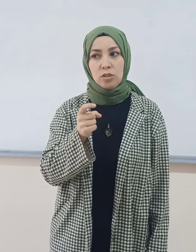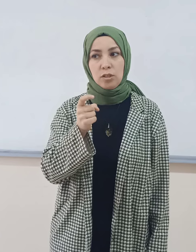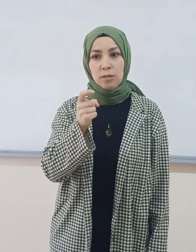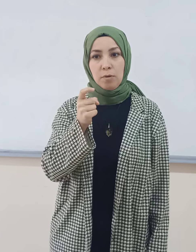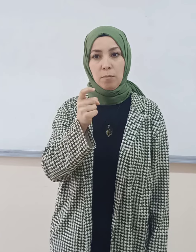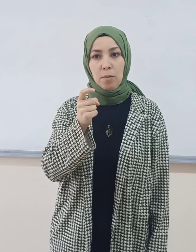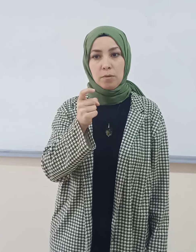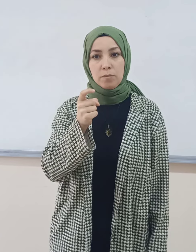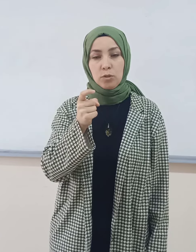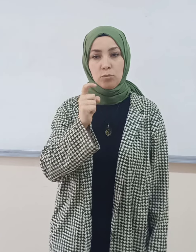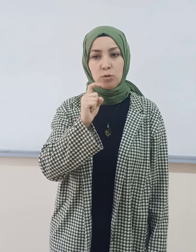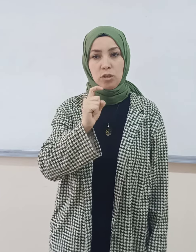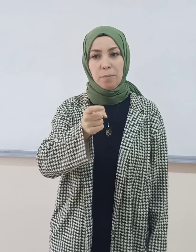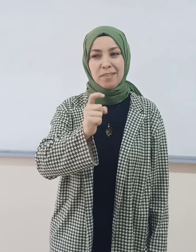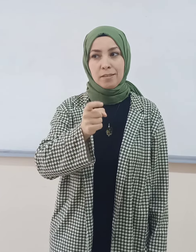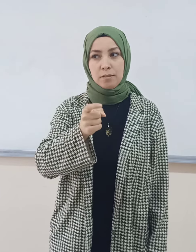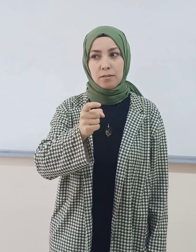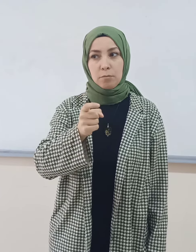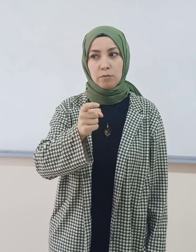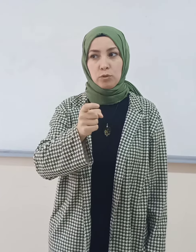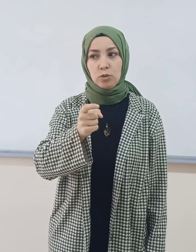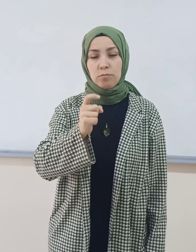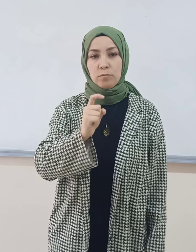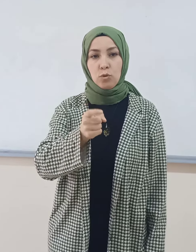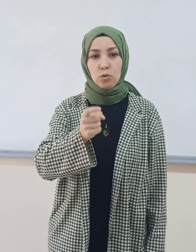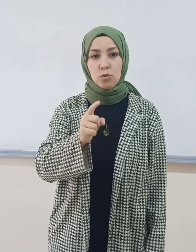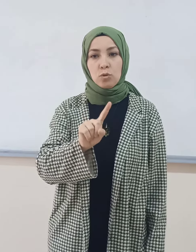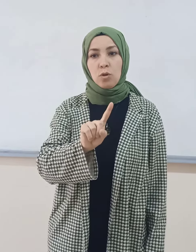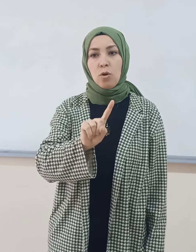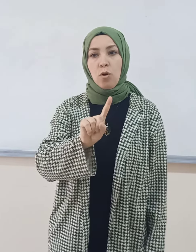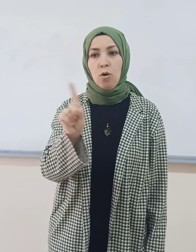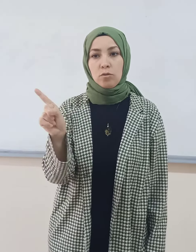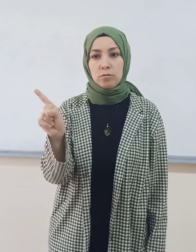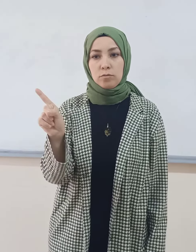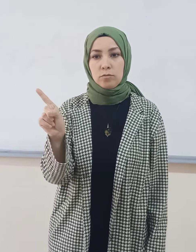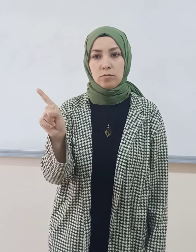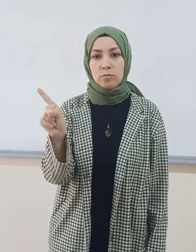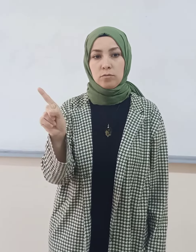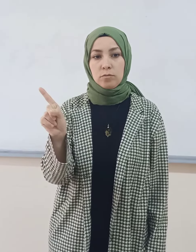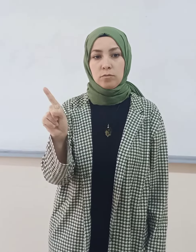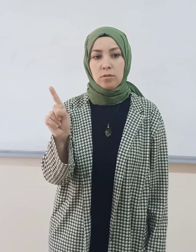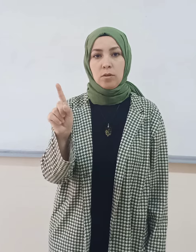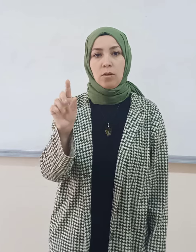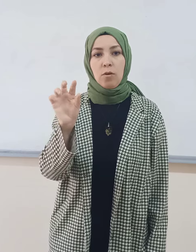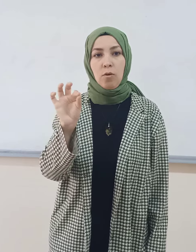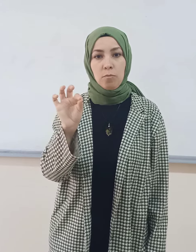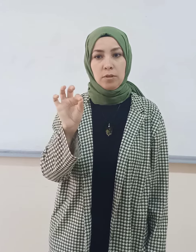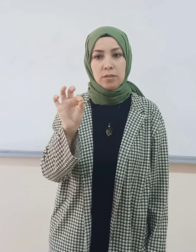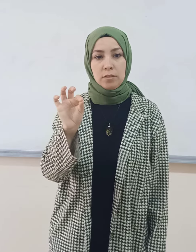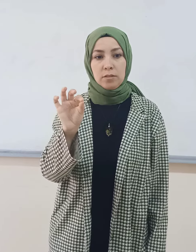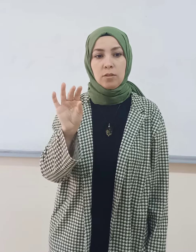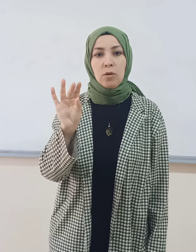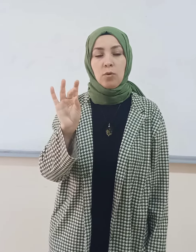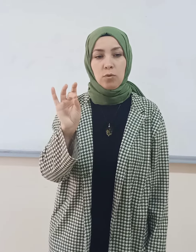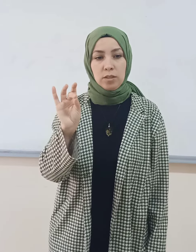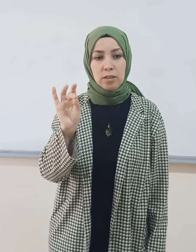işaret parmağımı kıvırıyorum. Şöyle kapı tıklatır diye vuruyorum. 9, 10, 11, 12,